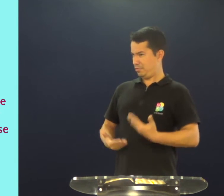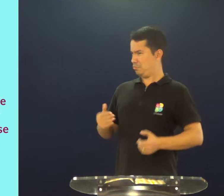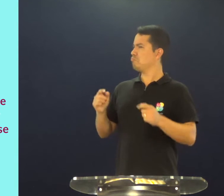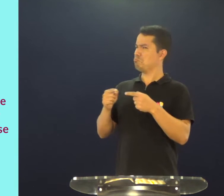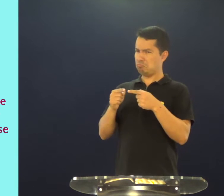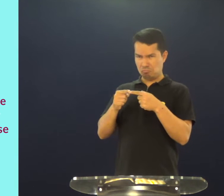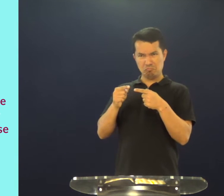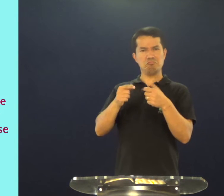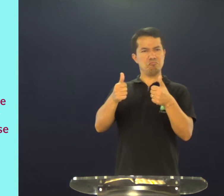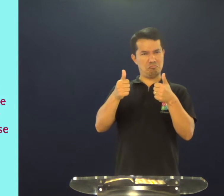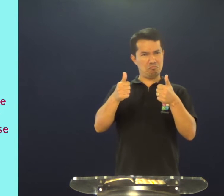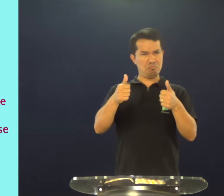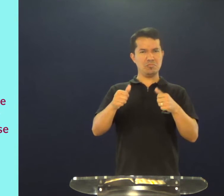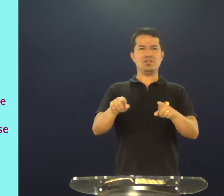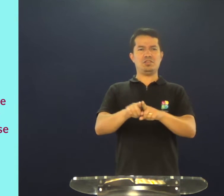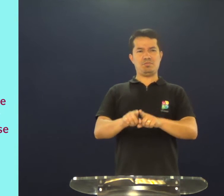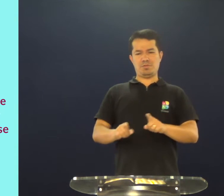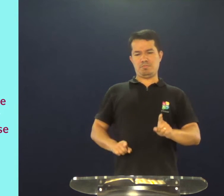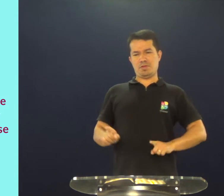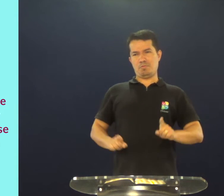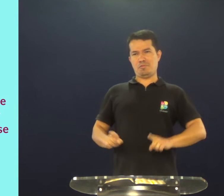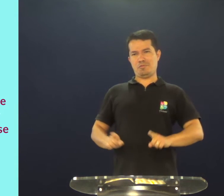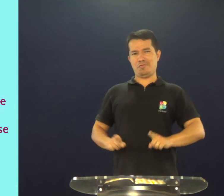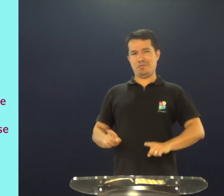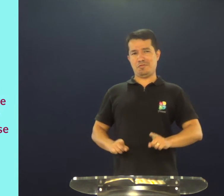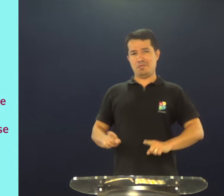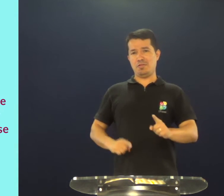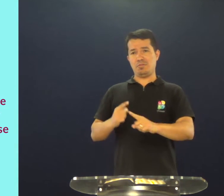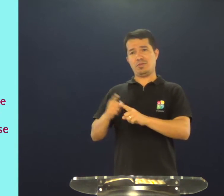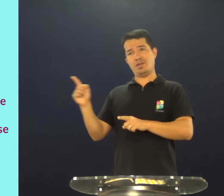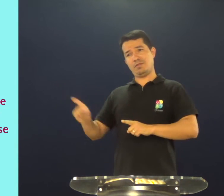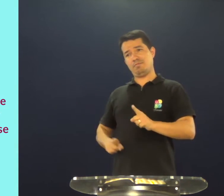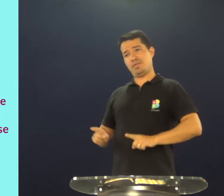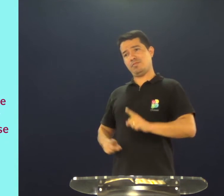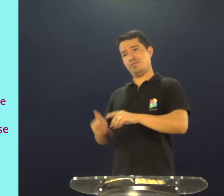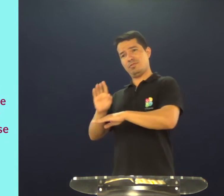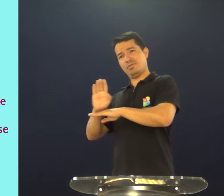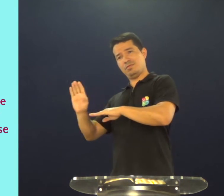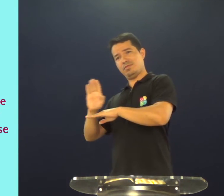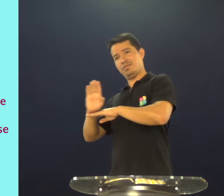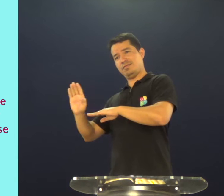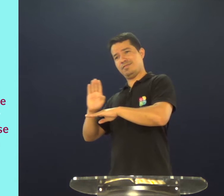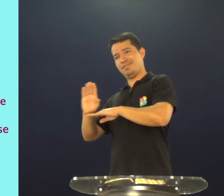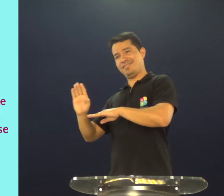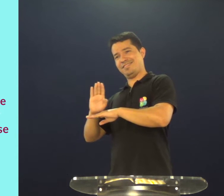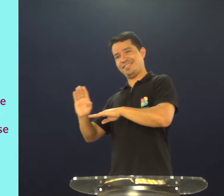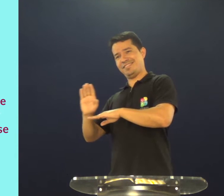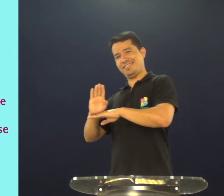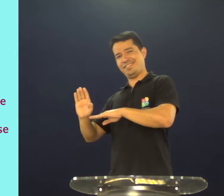era um servo? Certo, combina, ele também era um primo? Primo de Barnabé?